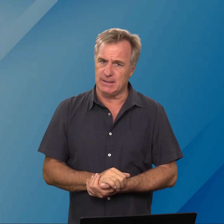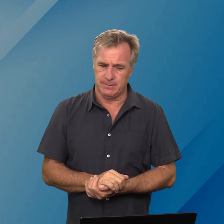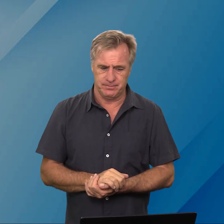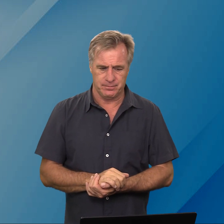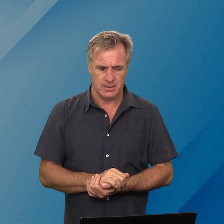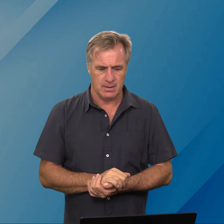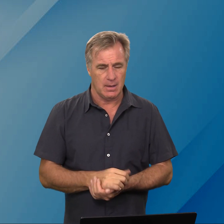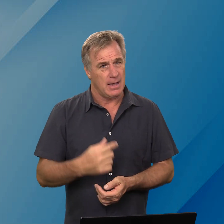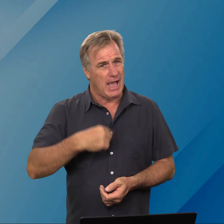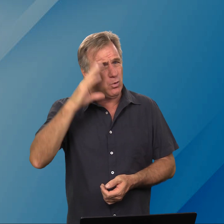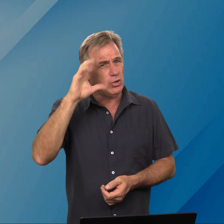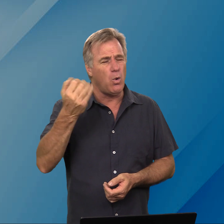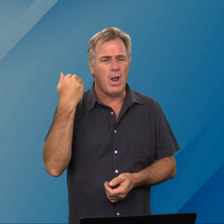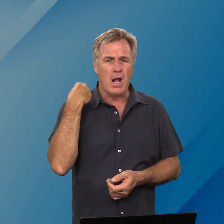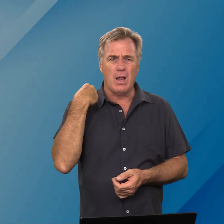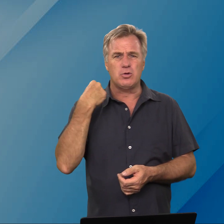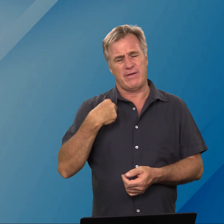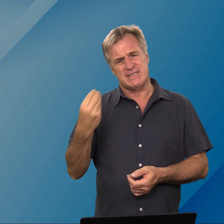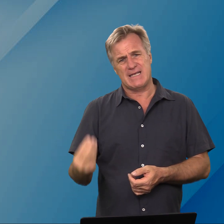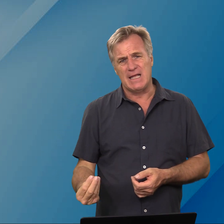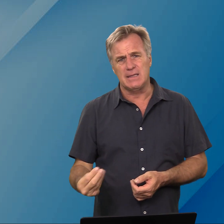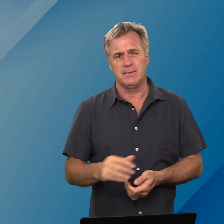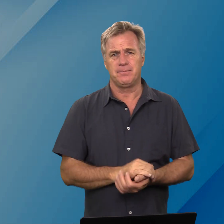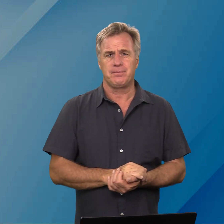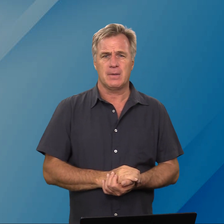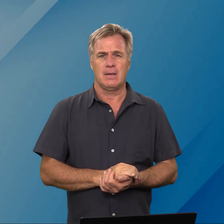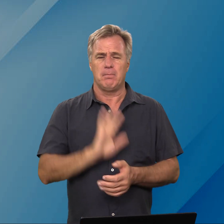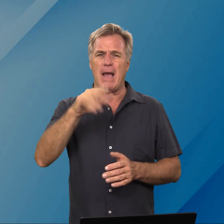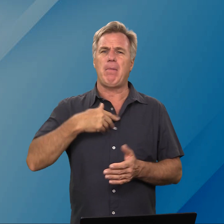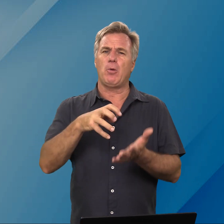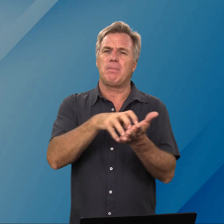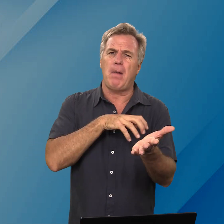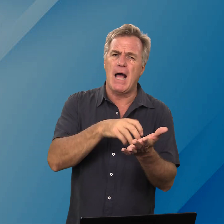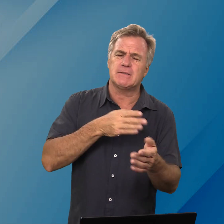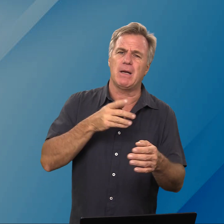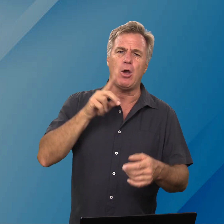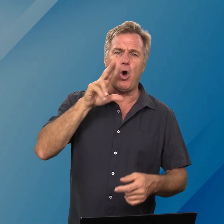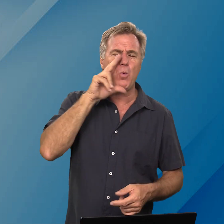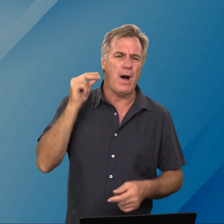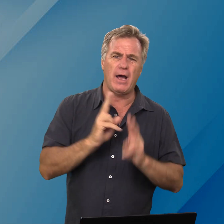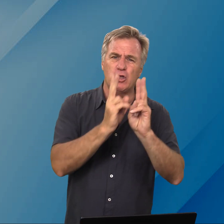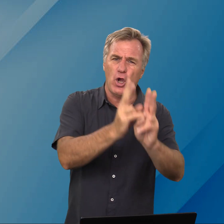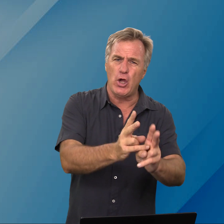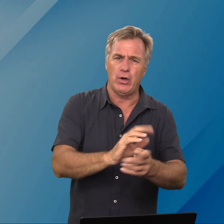nie ek kon lang al toe ek was kind baie mal op die plaas by opa gaan kuur